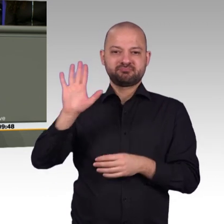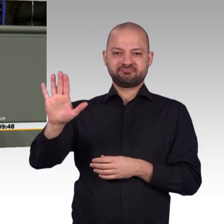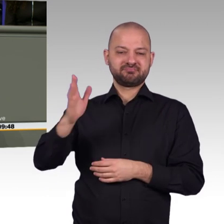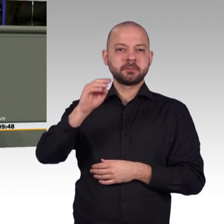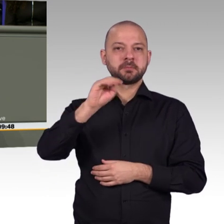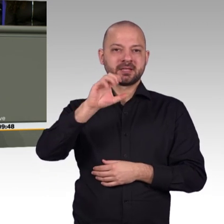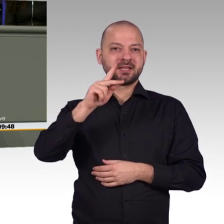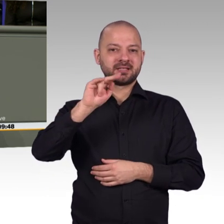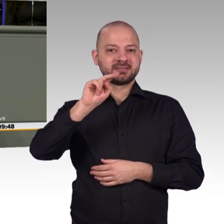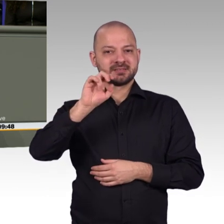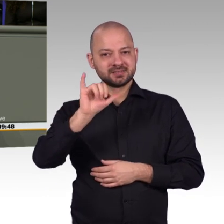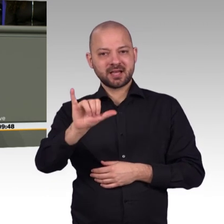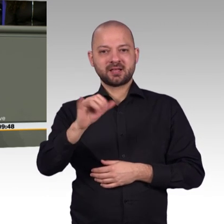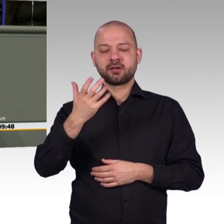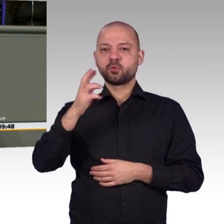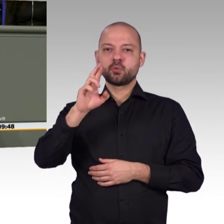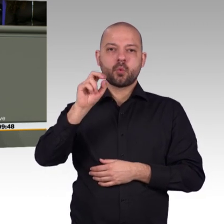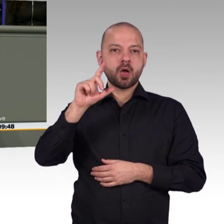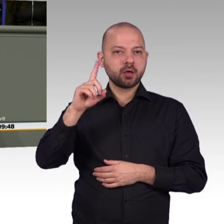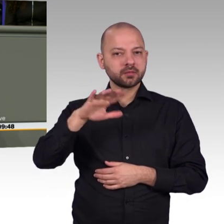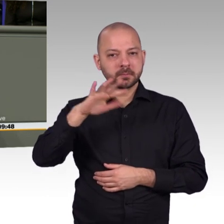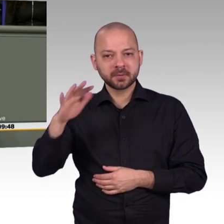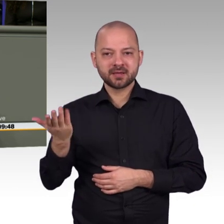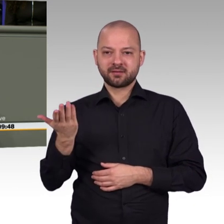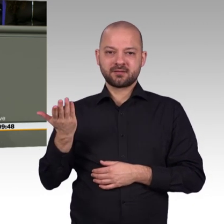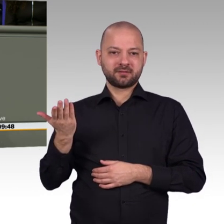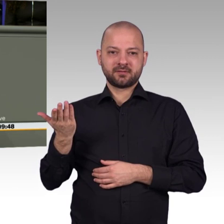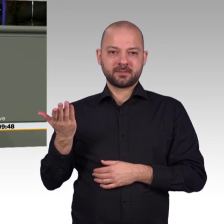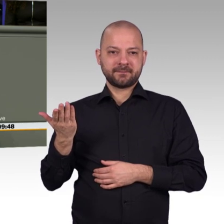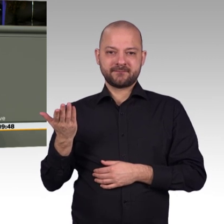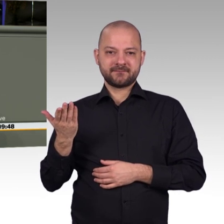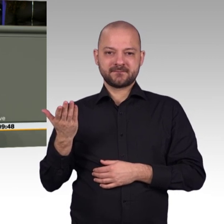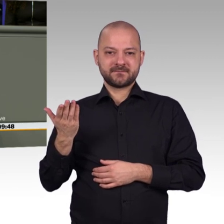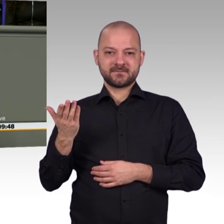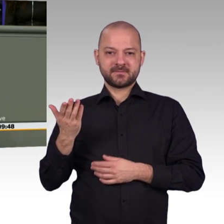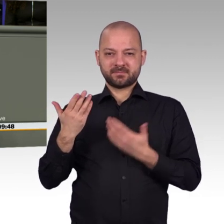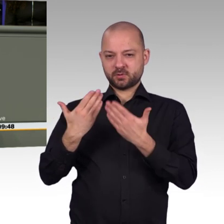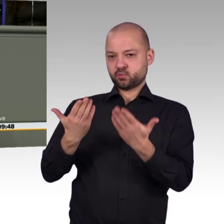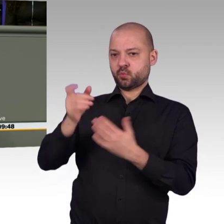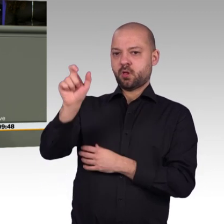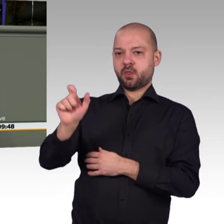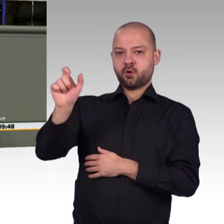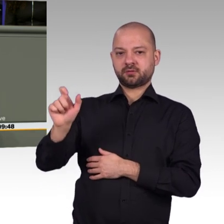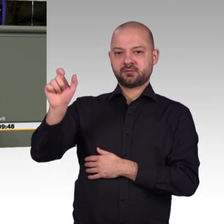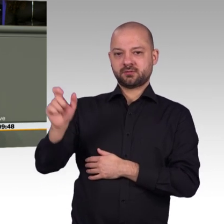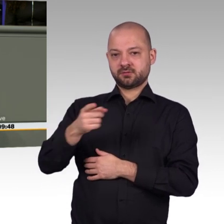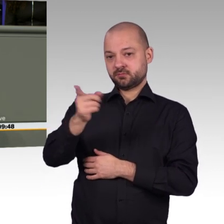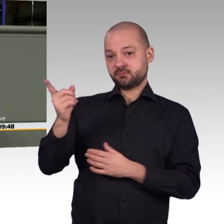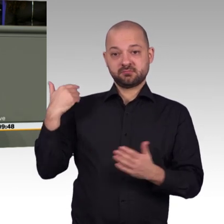ist gefragt. Und mir jedenfalls würde ein ehrliches, ein nüchternes Amtsdeutsch in einem solchen Dokument lieber sein als